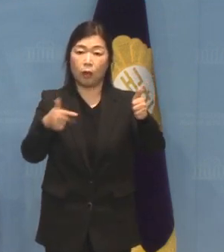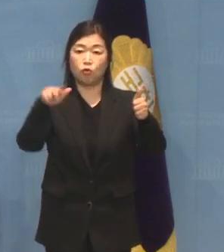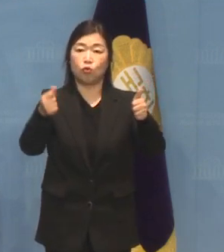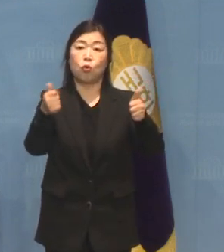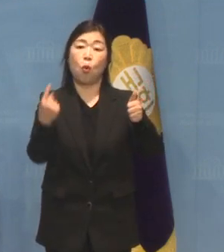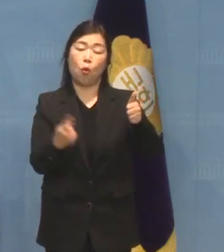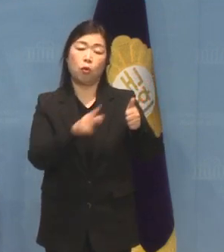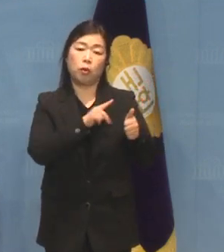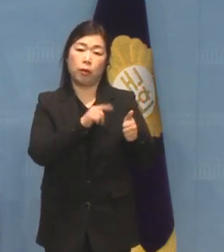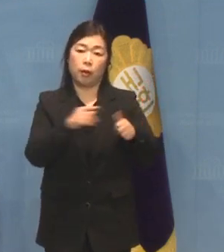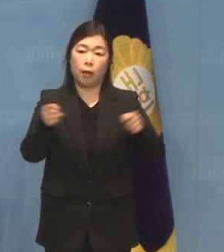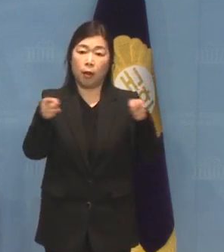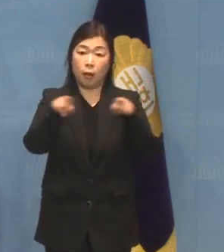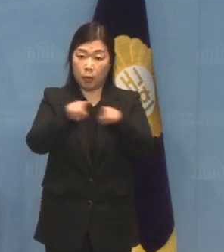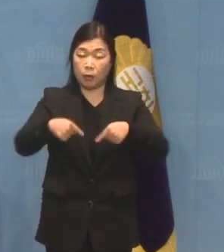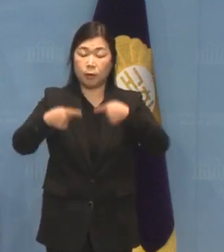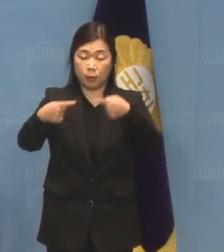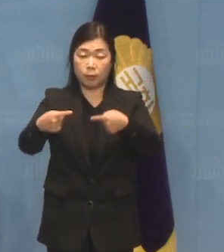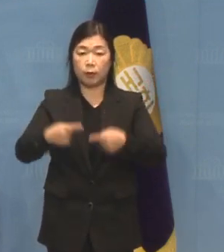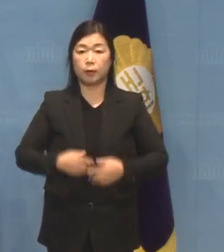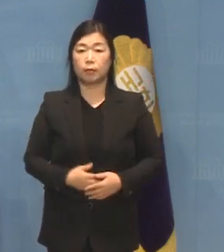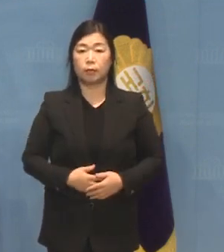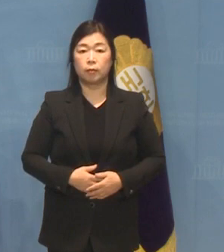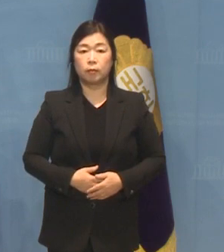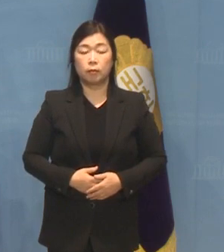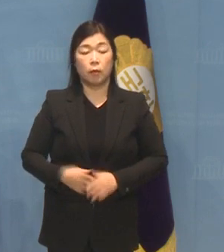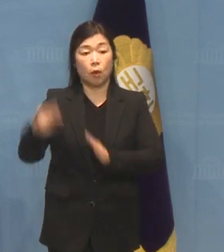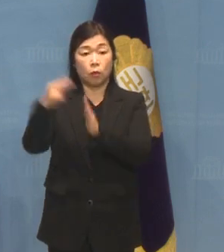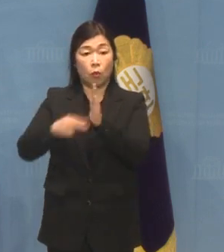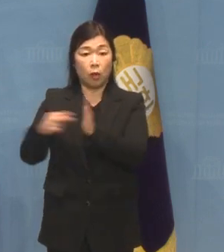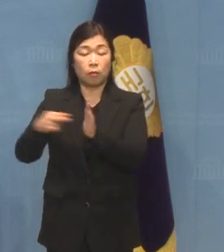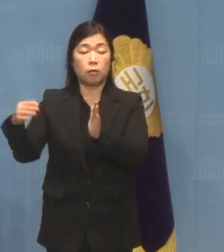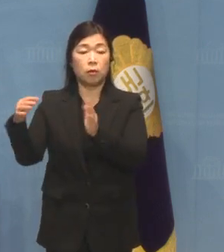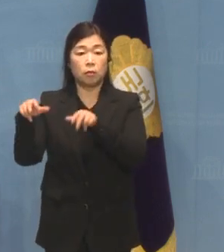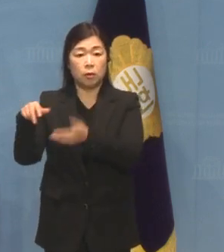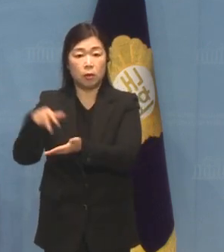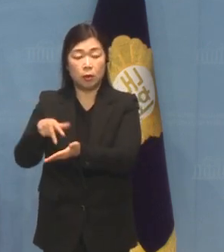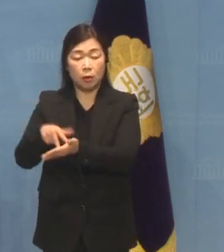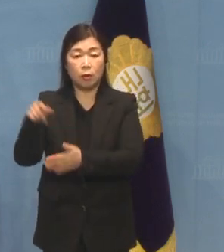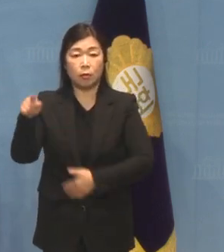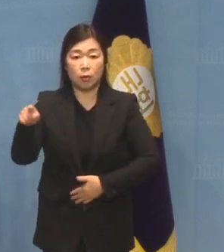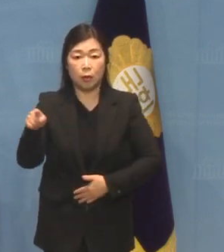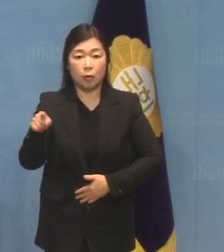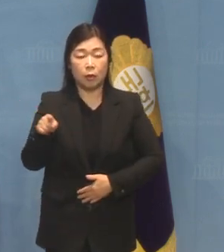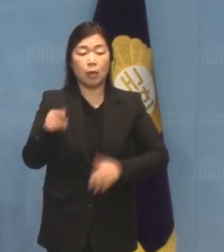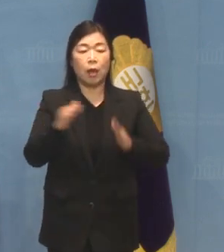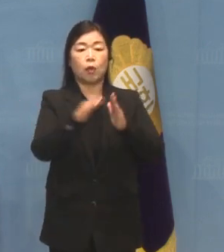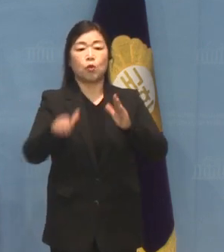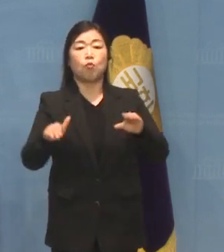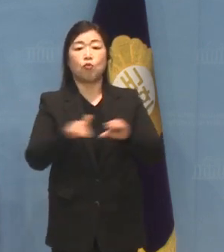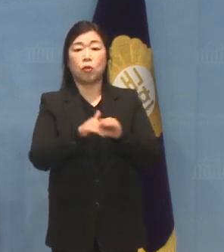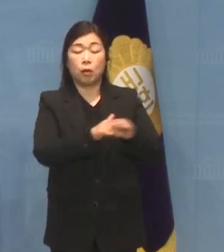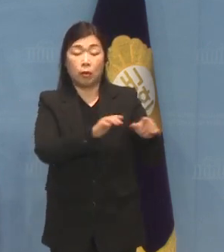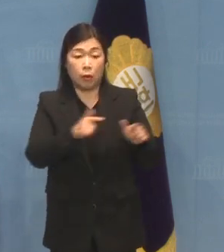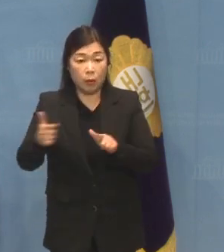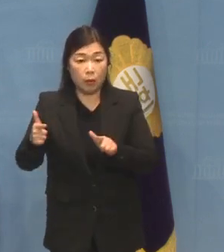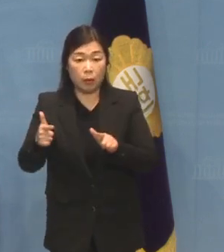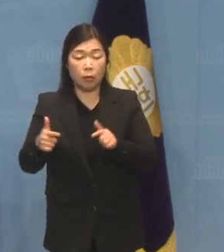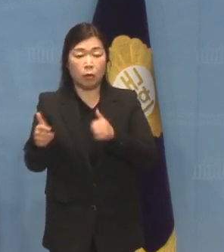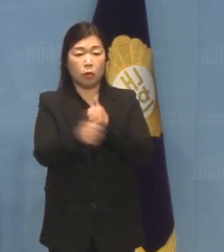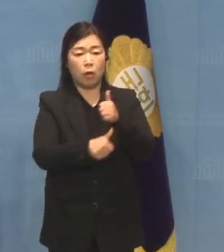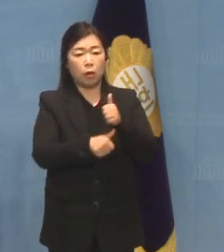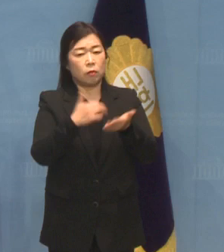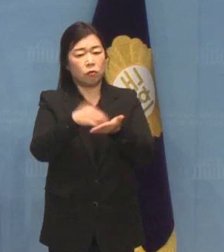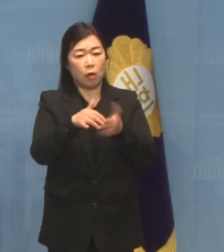의원이 참여합니다 노르웨이 측은 그룬데 알머란 가족문화위원장 등 이원